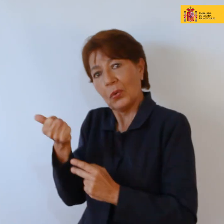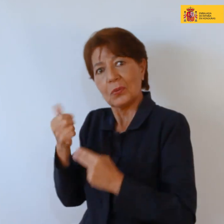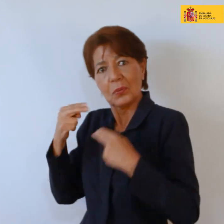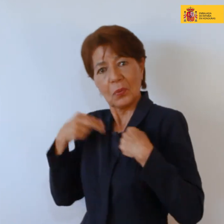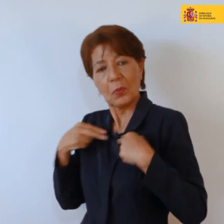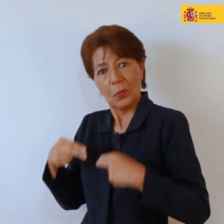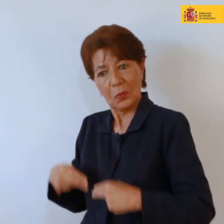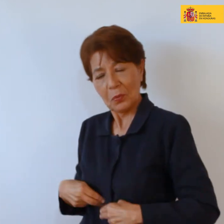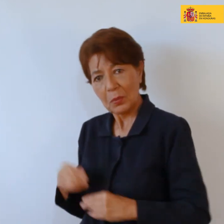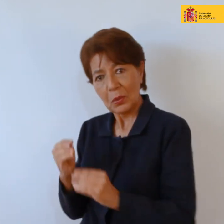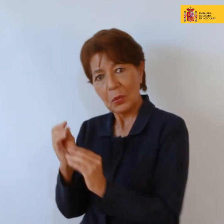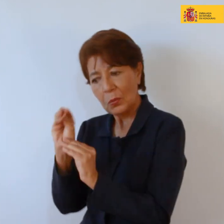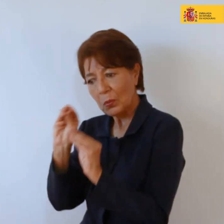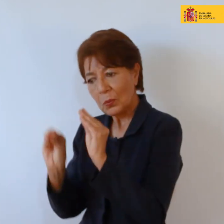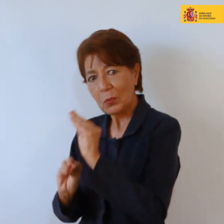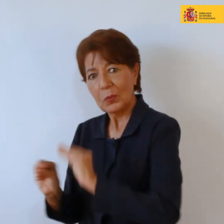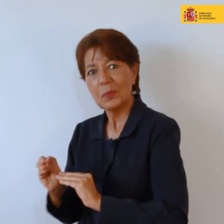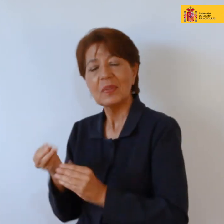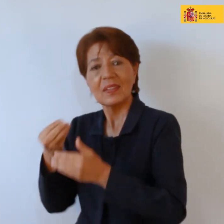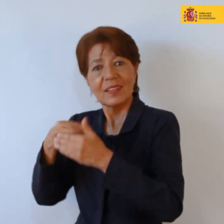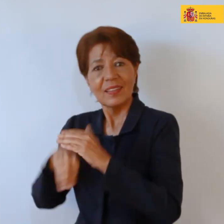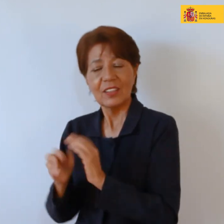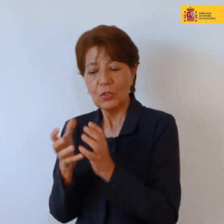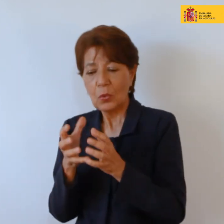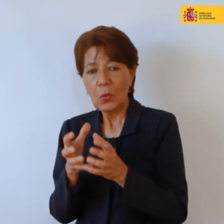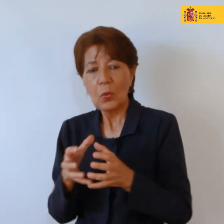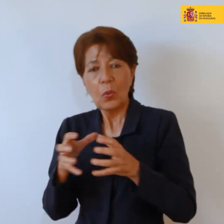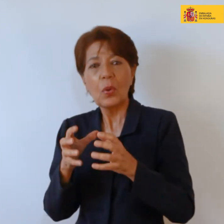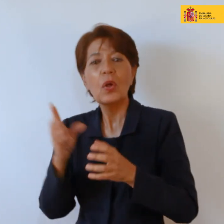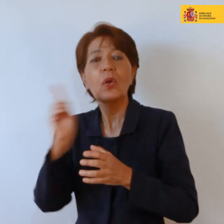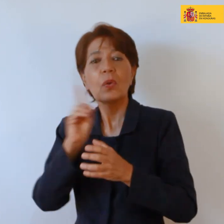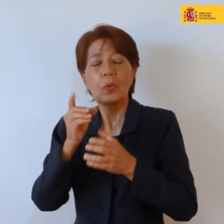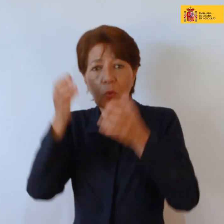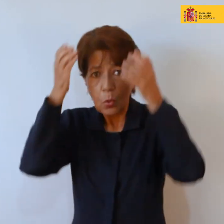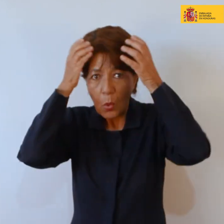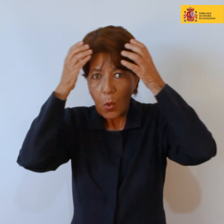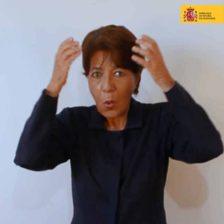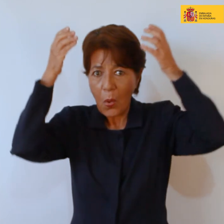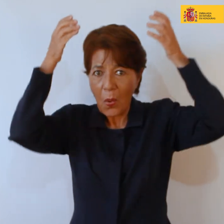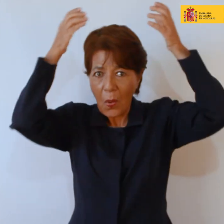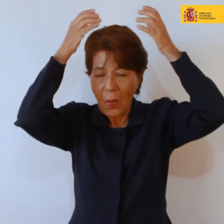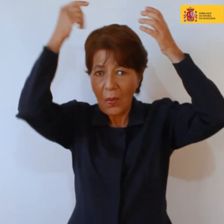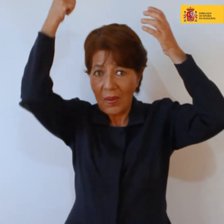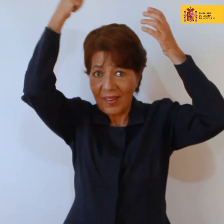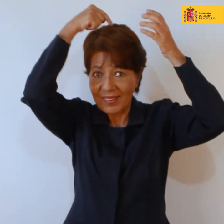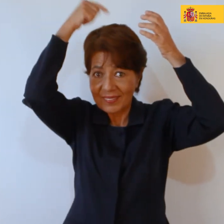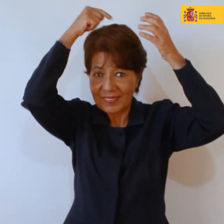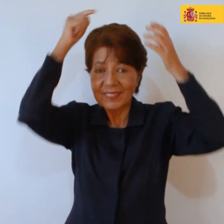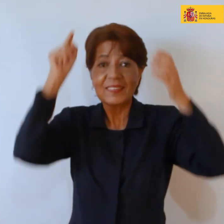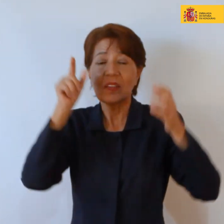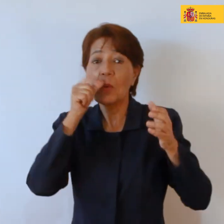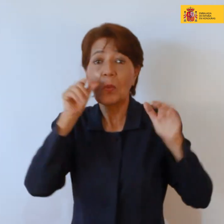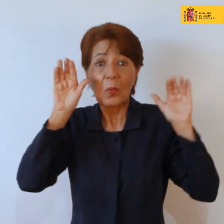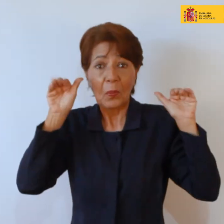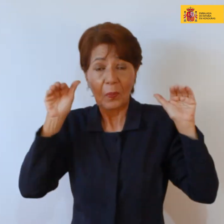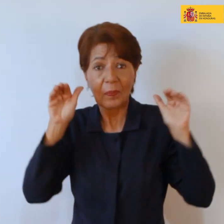humano y este nació de un huevo el cual fue incubado en un nido de pájaros sobre la cabeza del primer ser humano